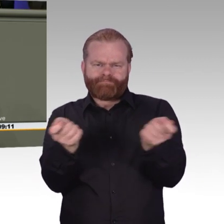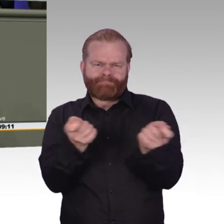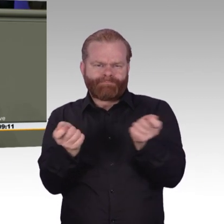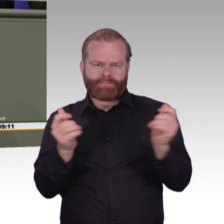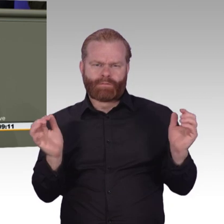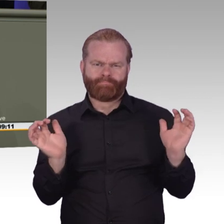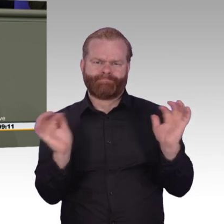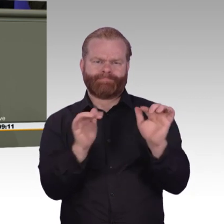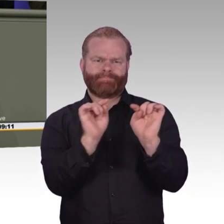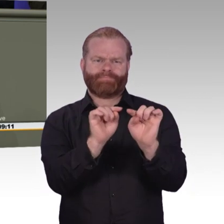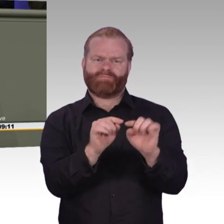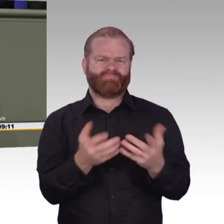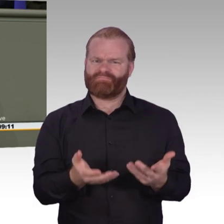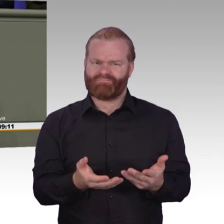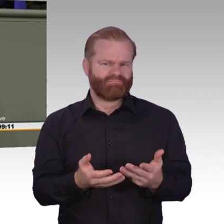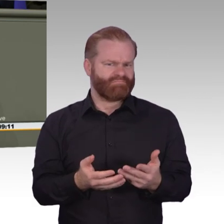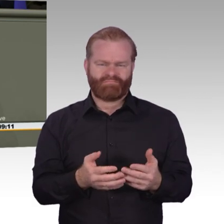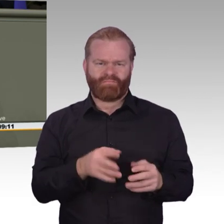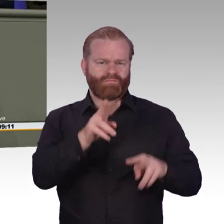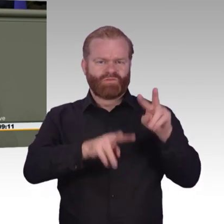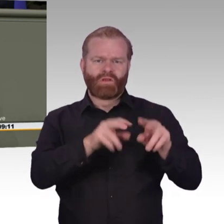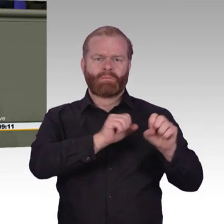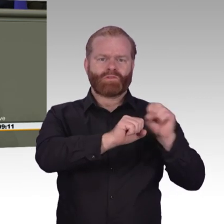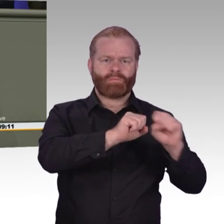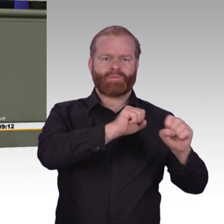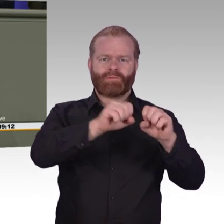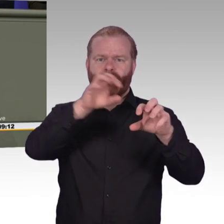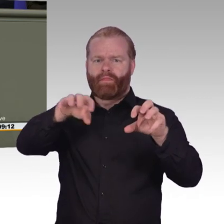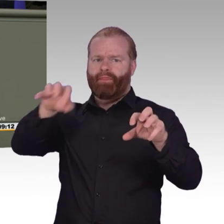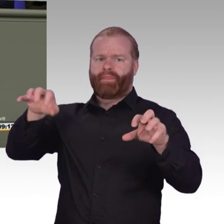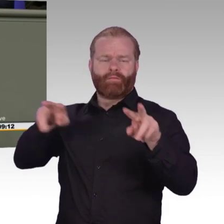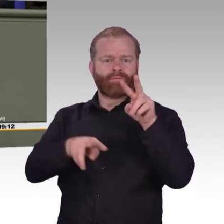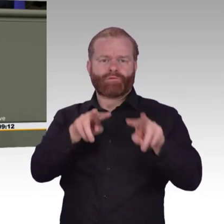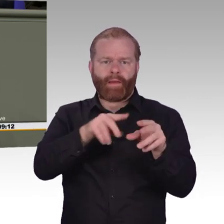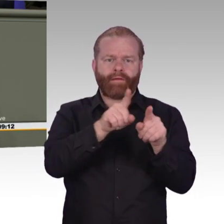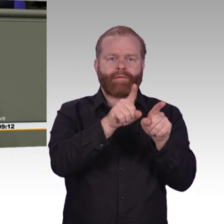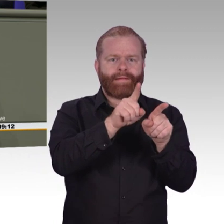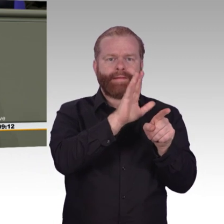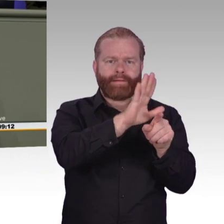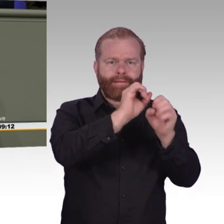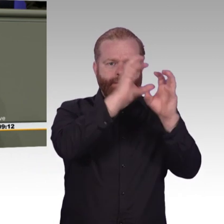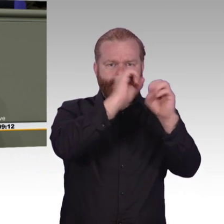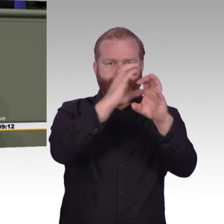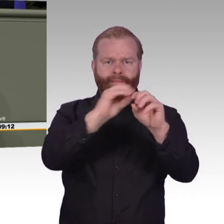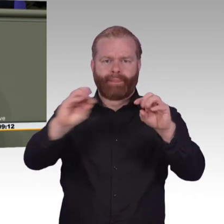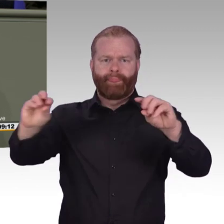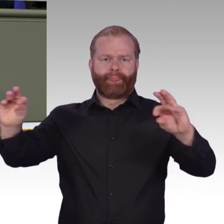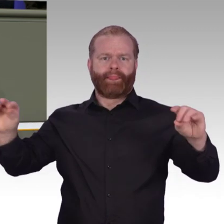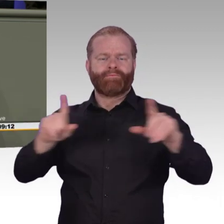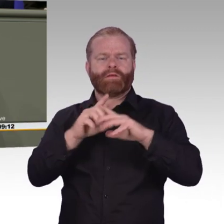Alle wollen sie mitreden und niemand hat den Überblick. Und genau das ist einer der Hauptgründe, warum all die schönen Versprechen in